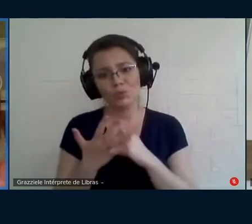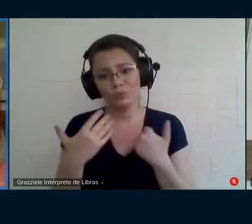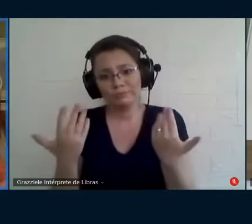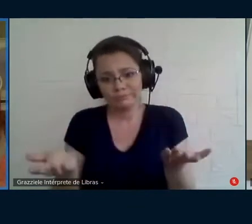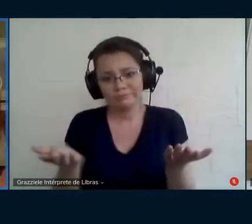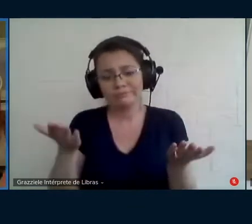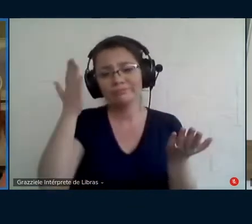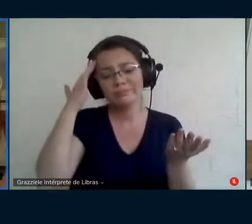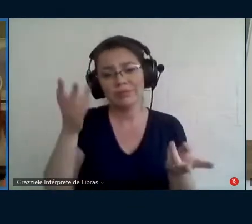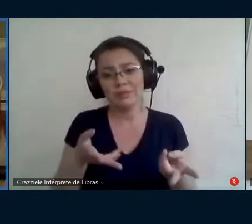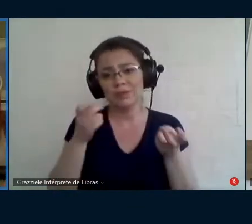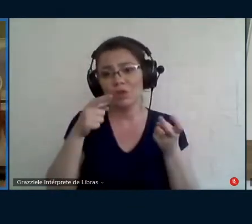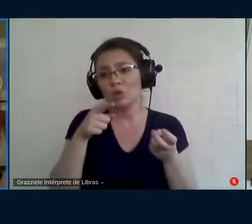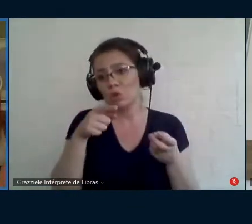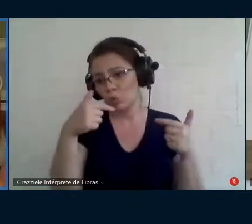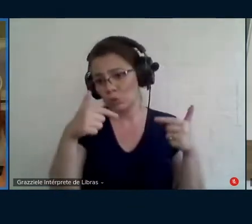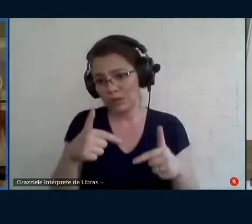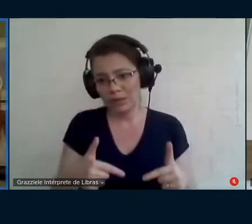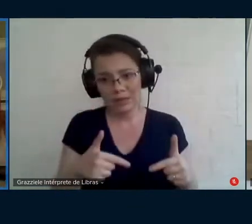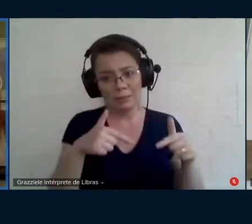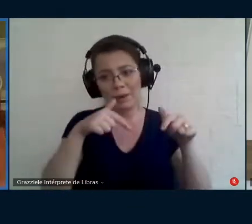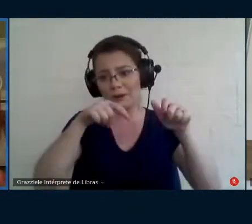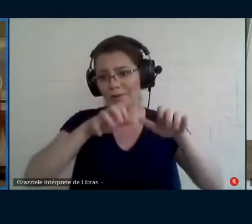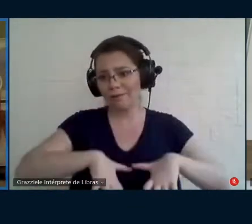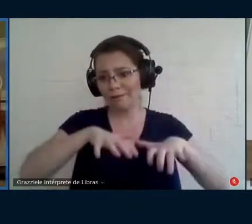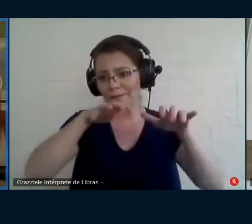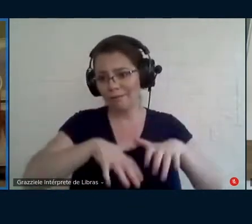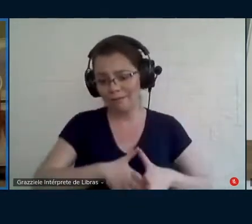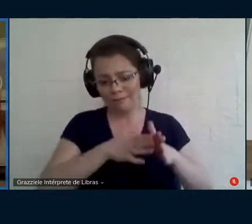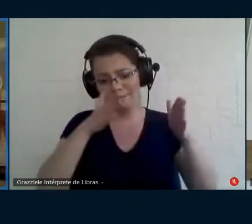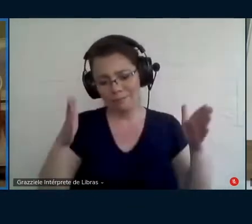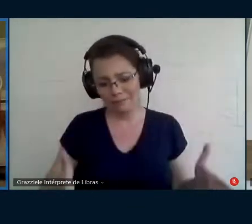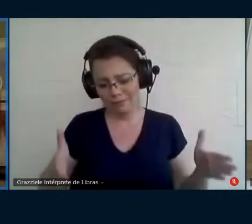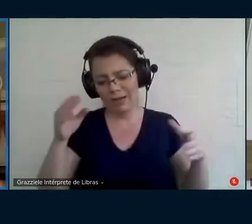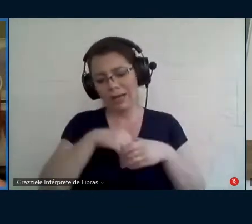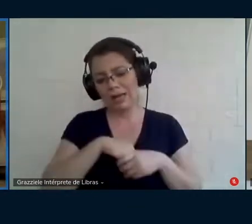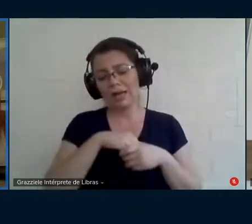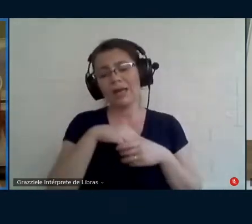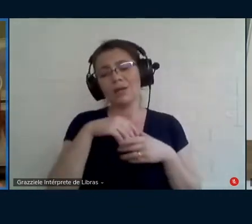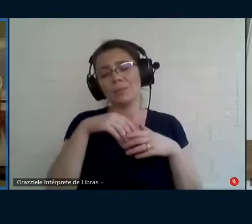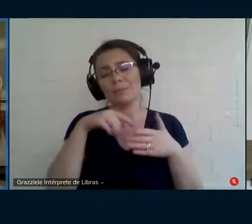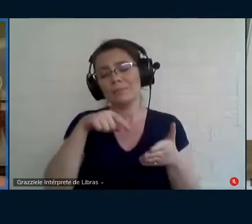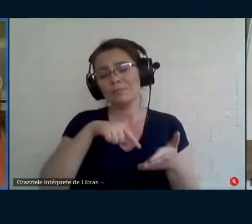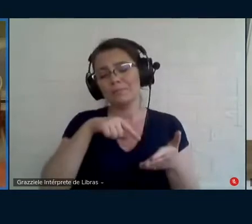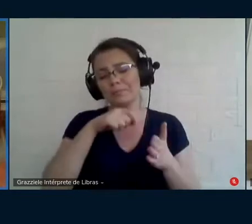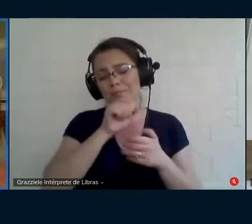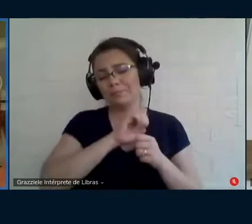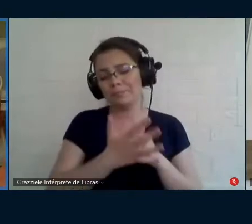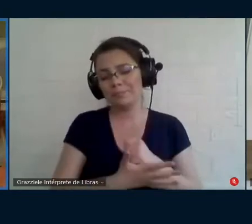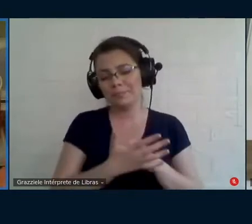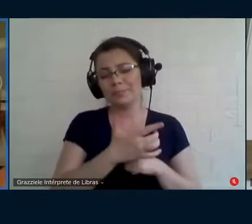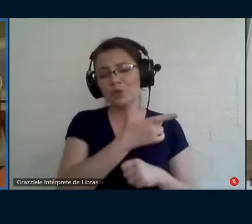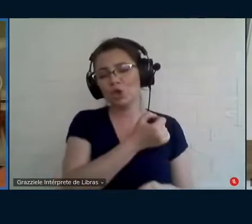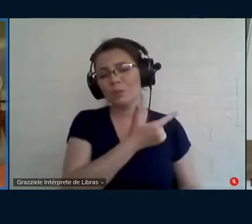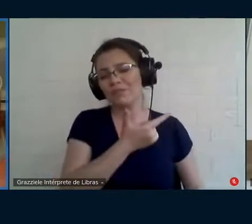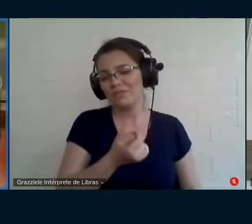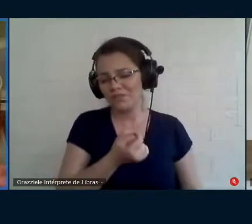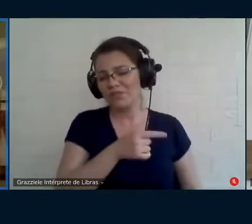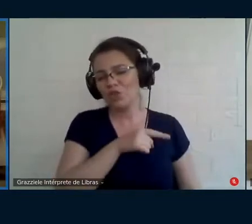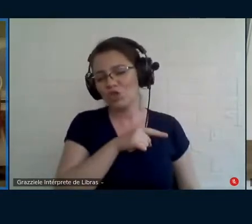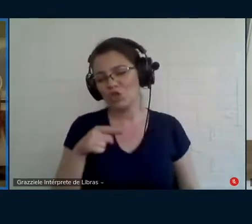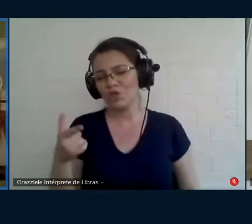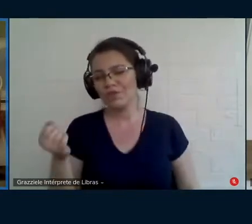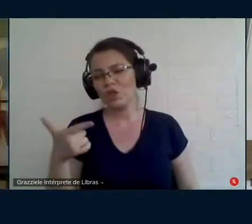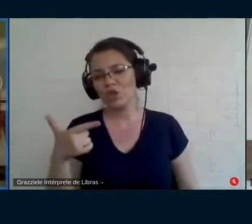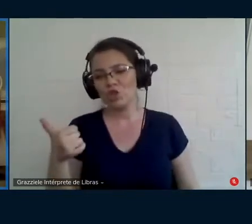assim, que o seu trabalho foi todo escrito na pandemia, 2020, 2021, processo final da tese. Então,